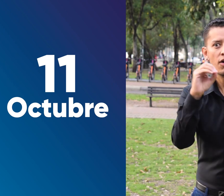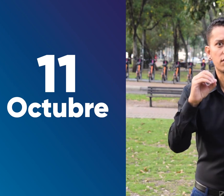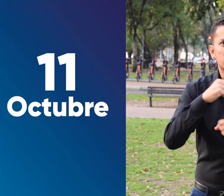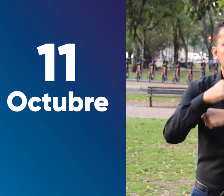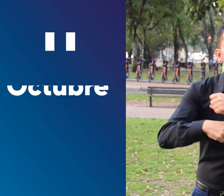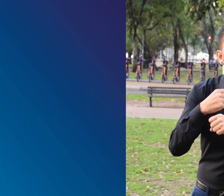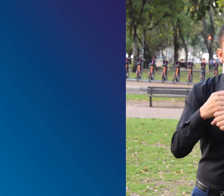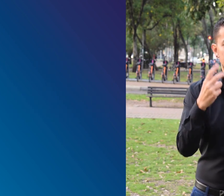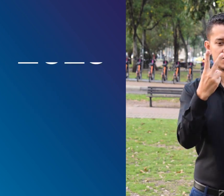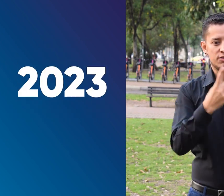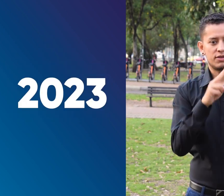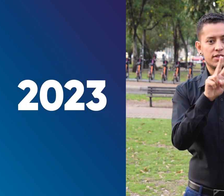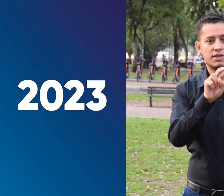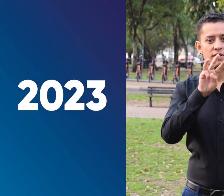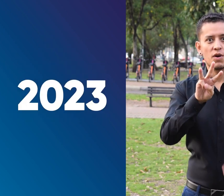2023, ¿qué fecha tan importante?